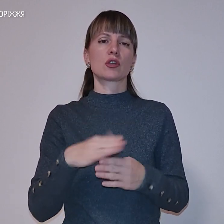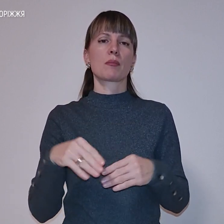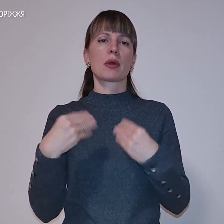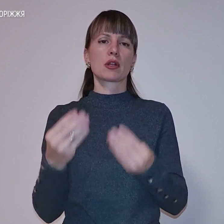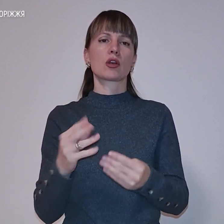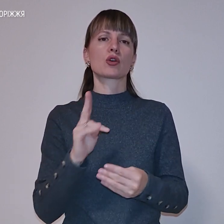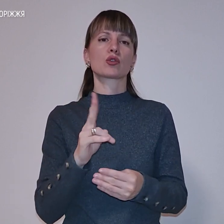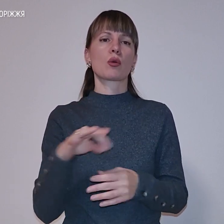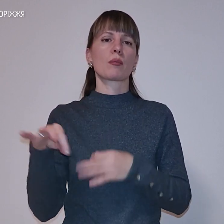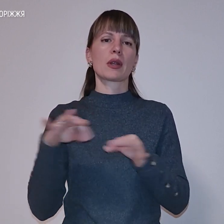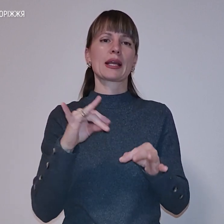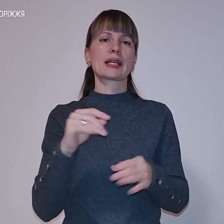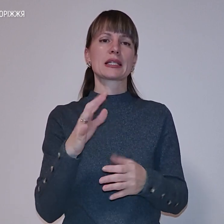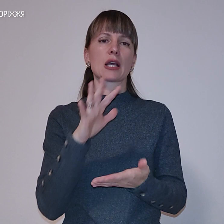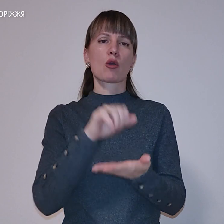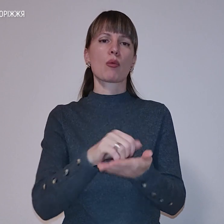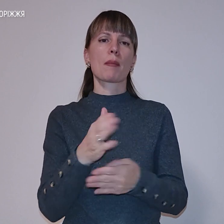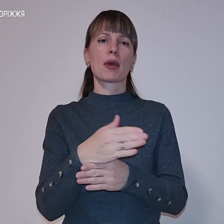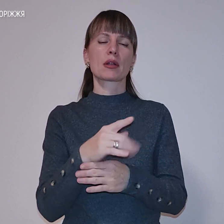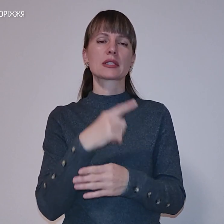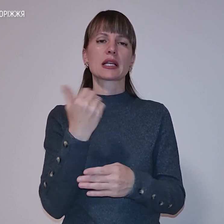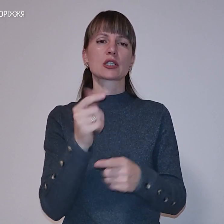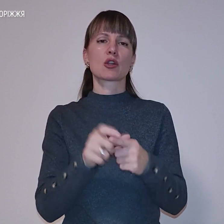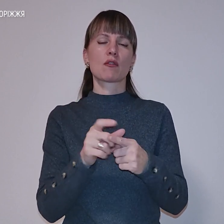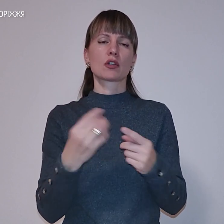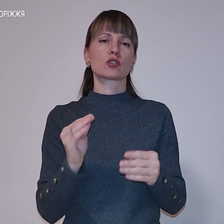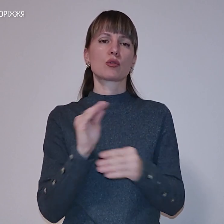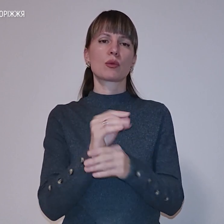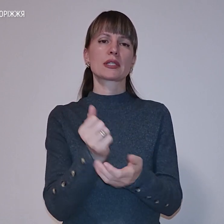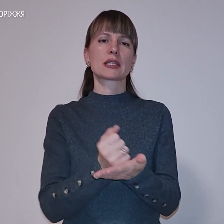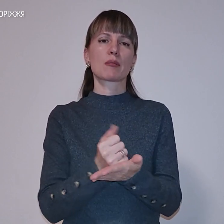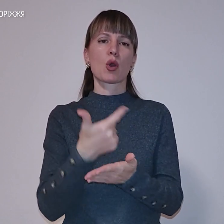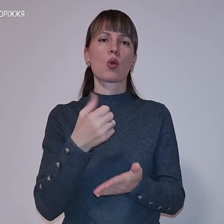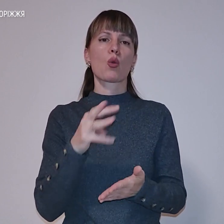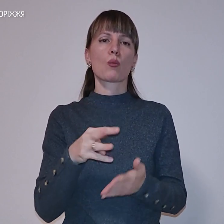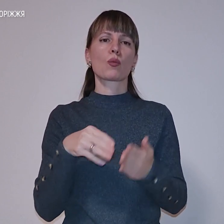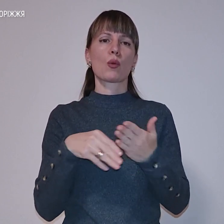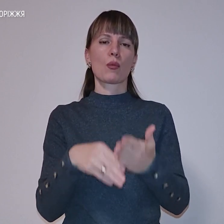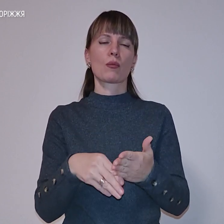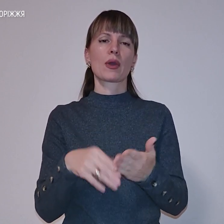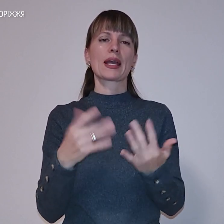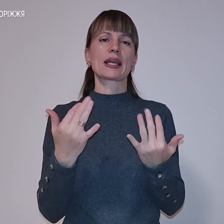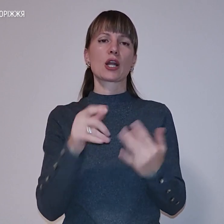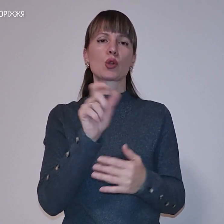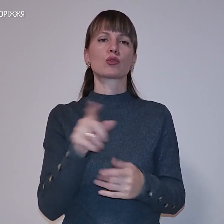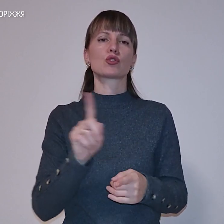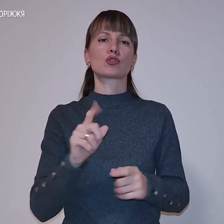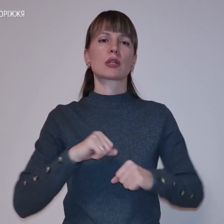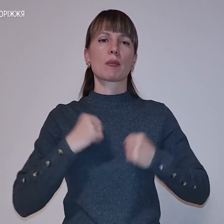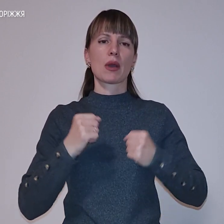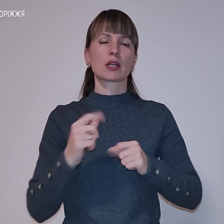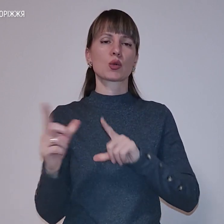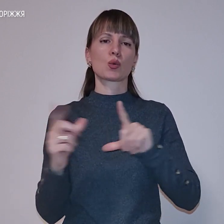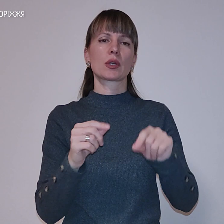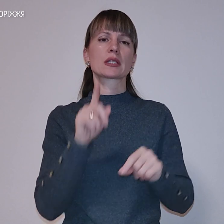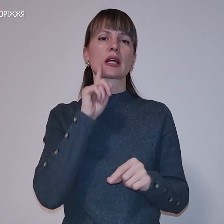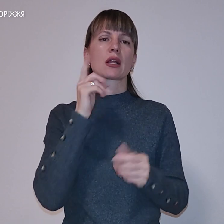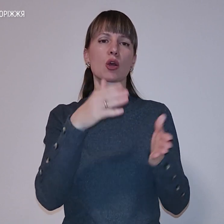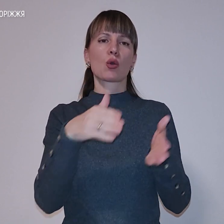каже Інна Мігуля. За її словами, наразі поповнили запаси гуманітарної допомоги. Кількість людей, що намагаються виїхати зеленим коридором з